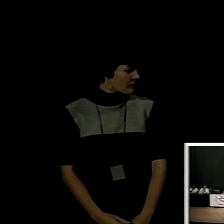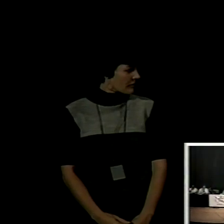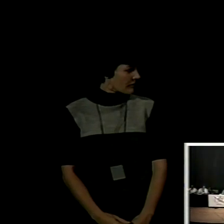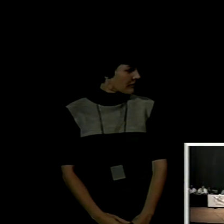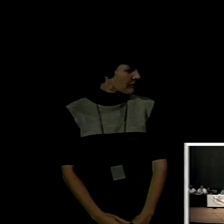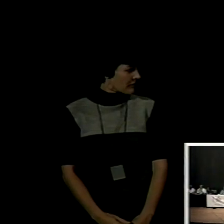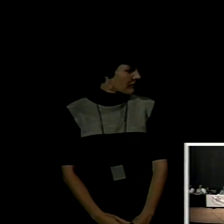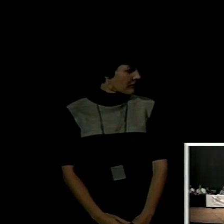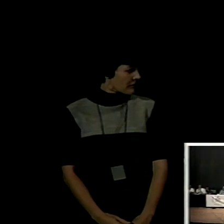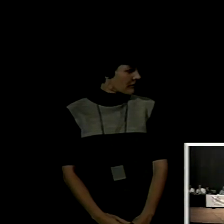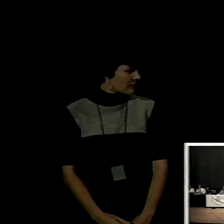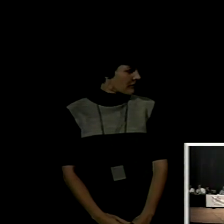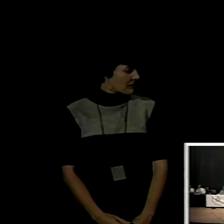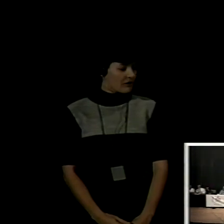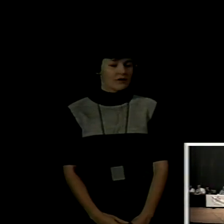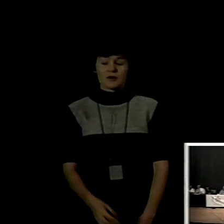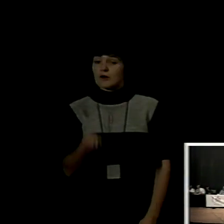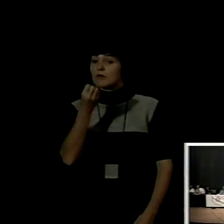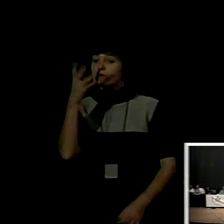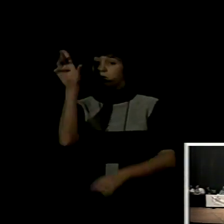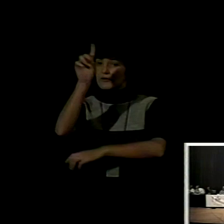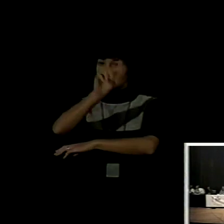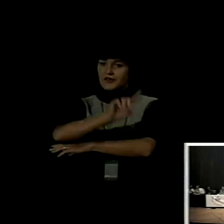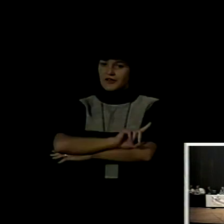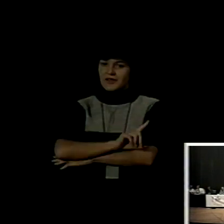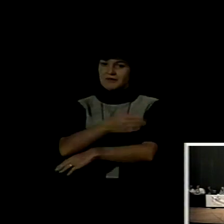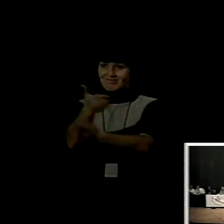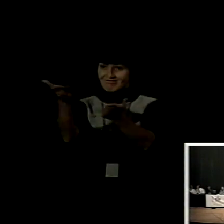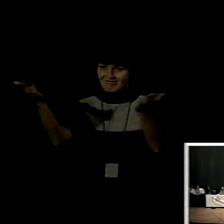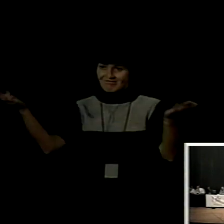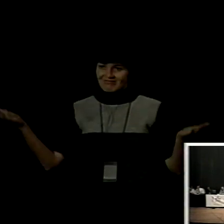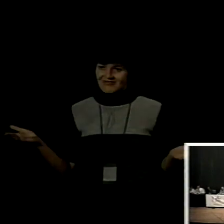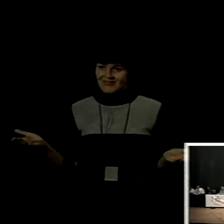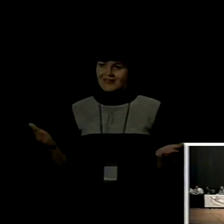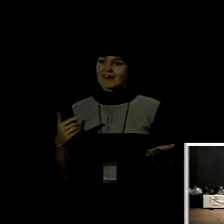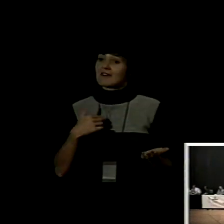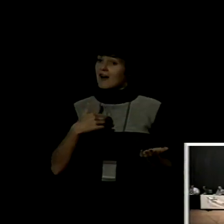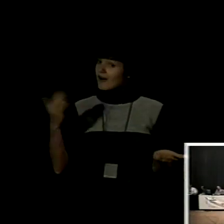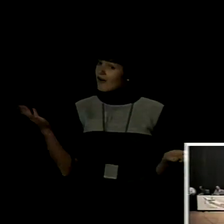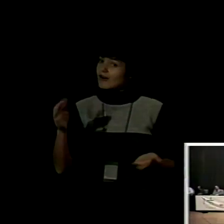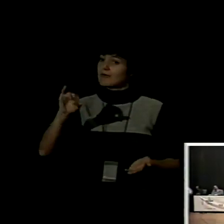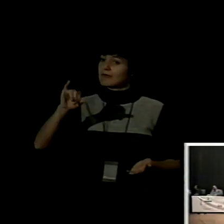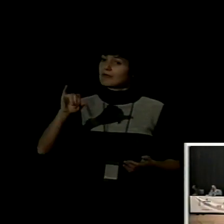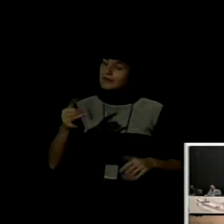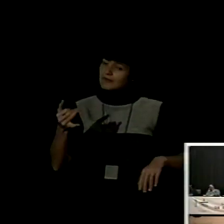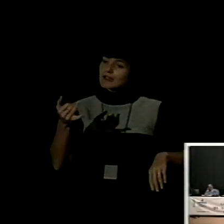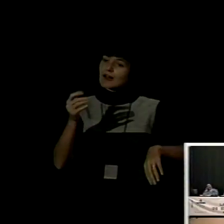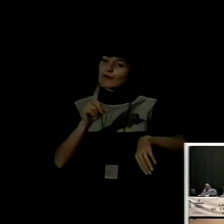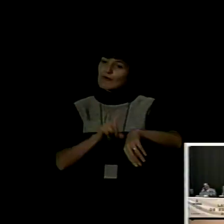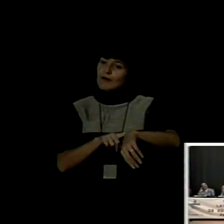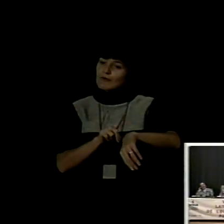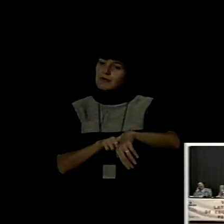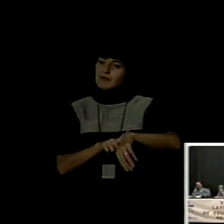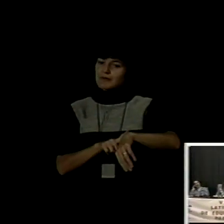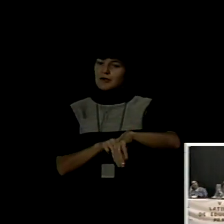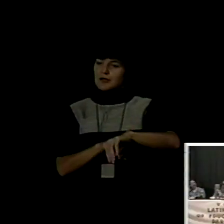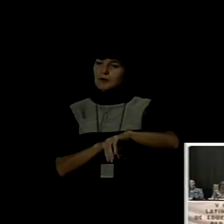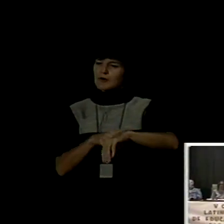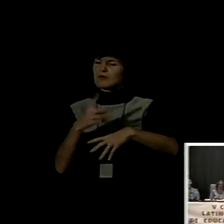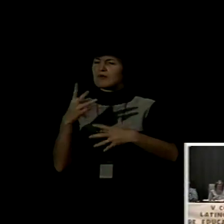Buenos días. Voy a aprovechar este momento de agradecer la oportunidad que nos han dado de